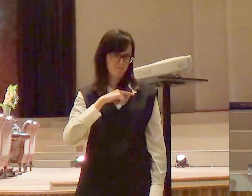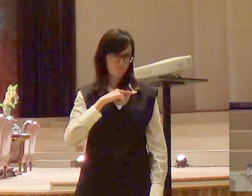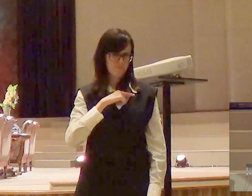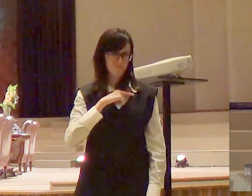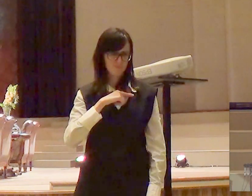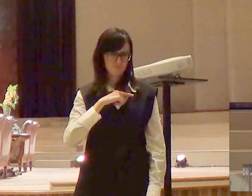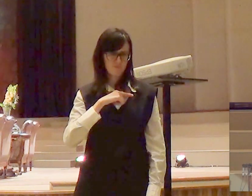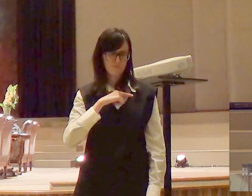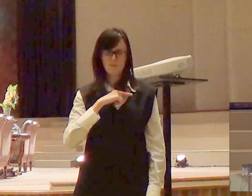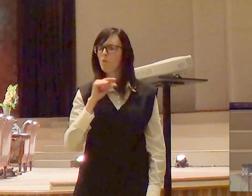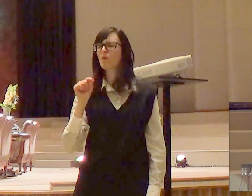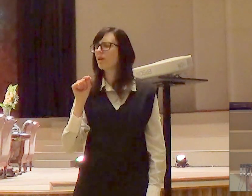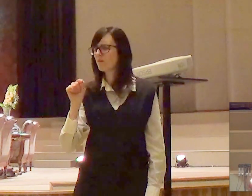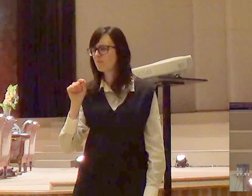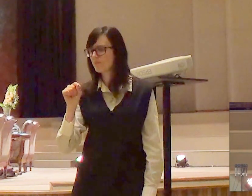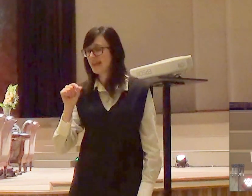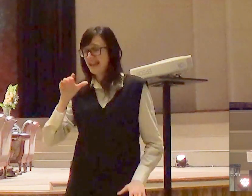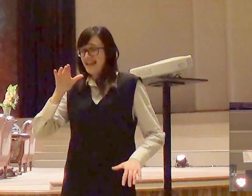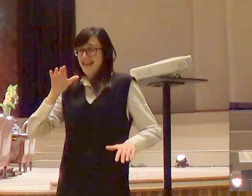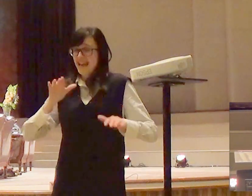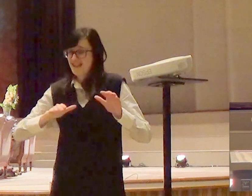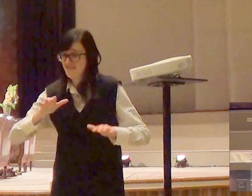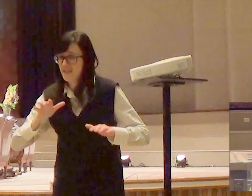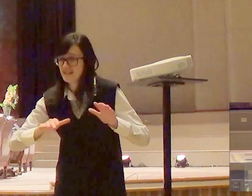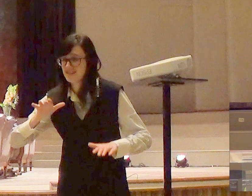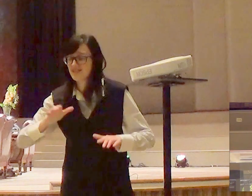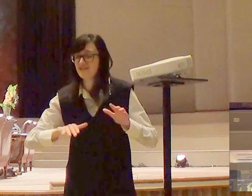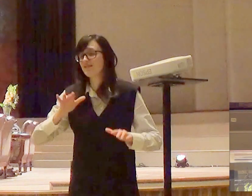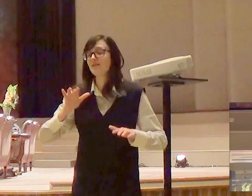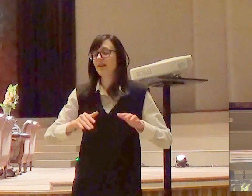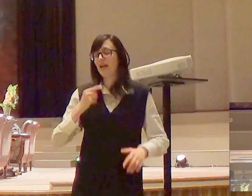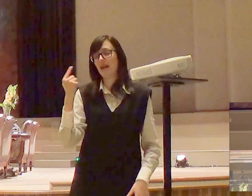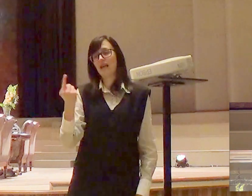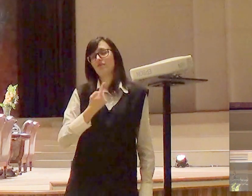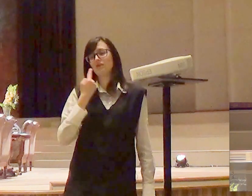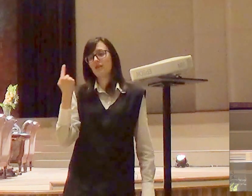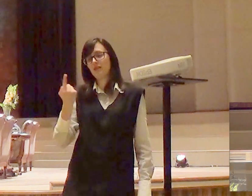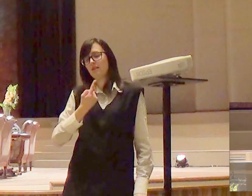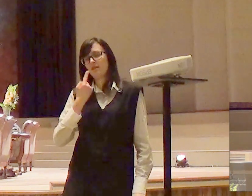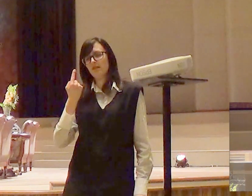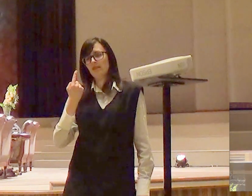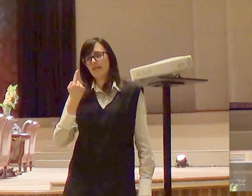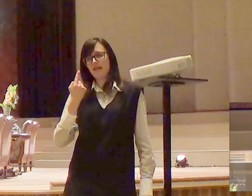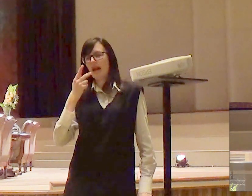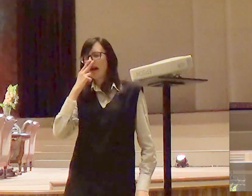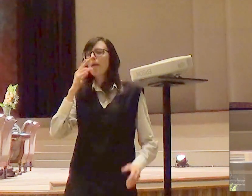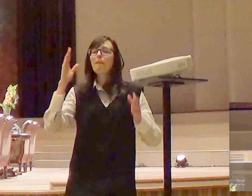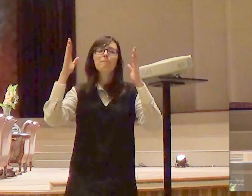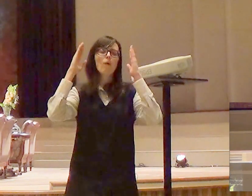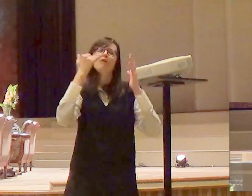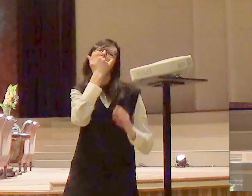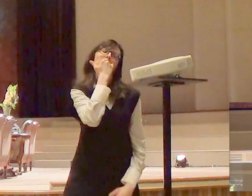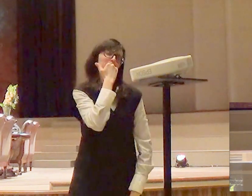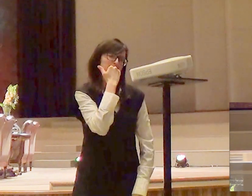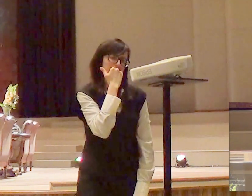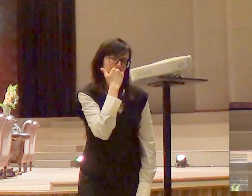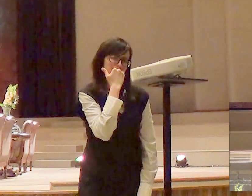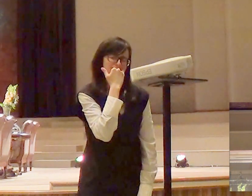é que às vezes a gente é tão burro me perdoa falar assim mas é